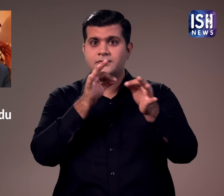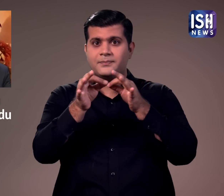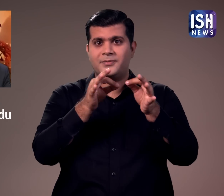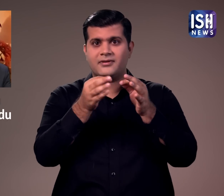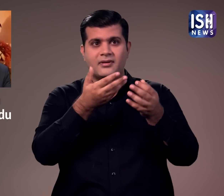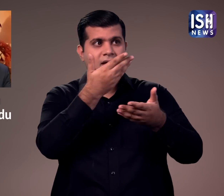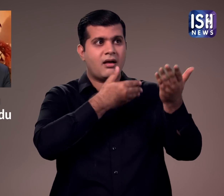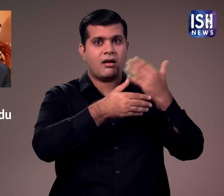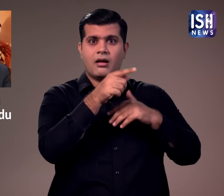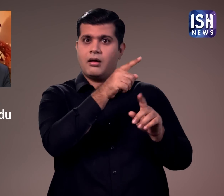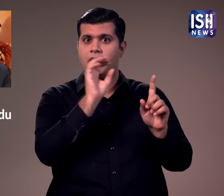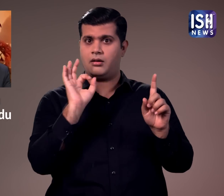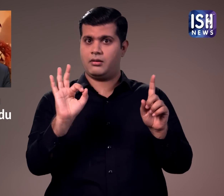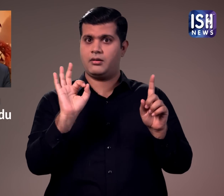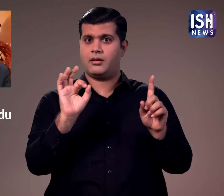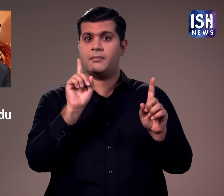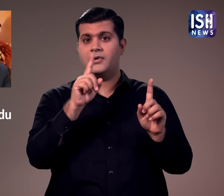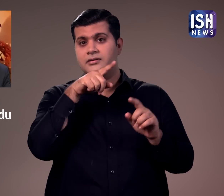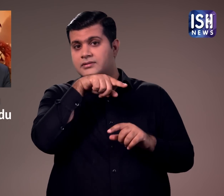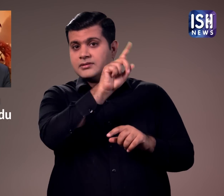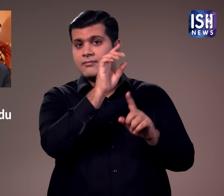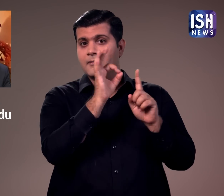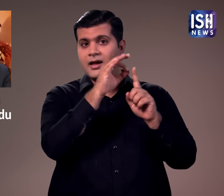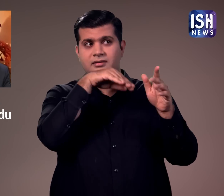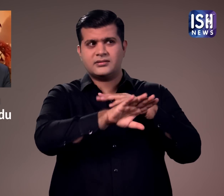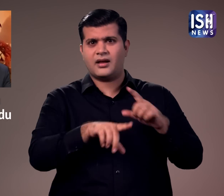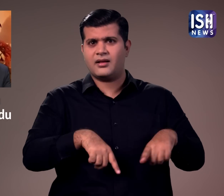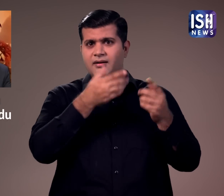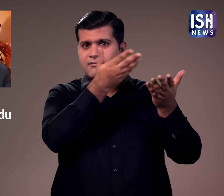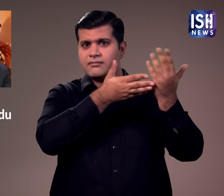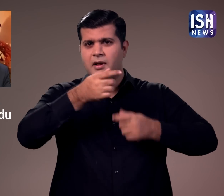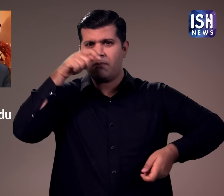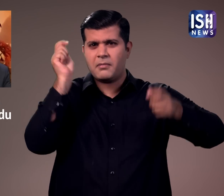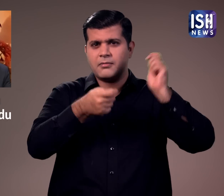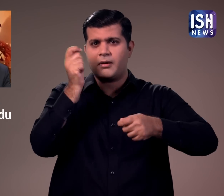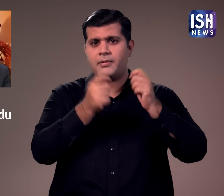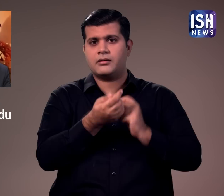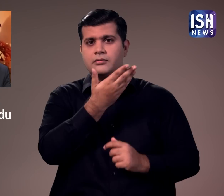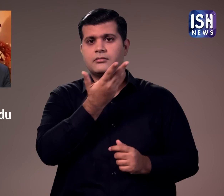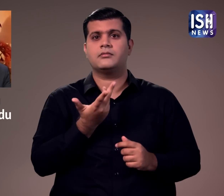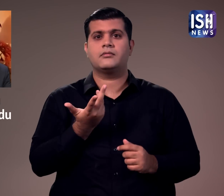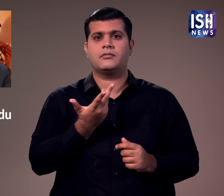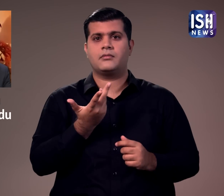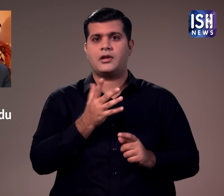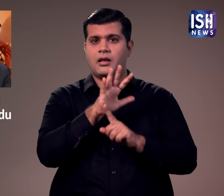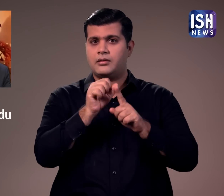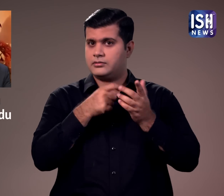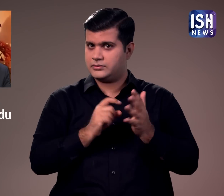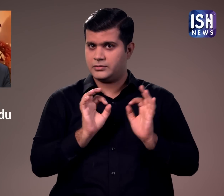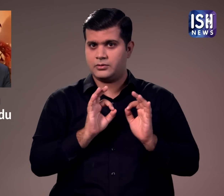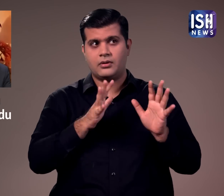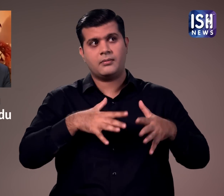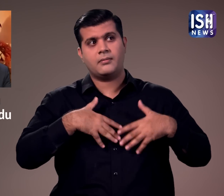थी। लेकिन कितने पाखंडी है। खुद हिंदू मंदिरों में तोड़फोड कर रहे है। सम्मान कहा है।